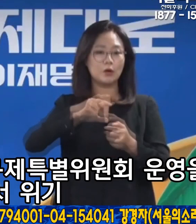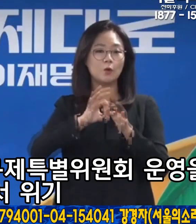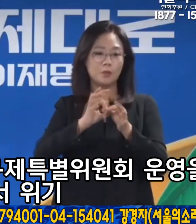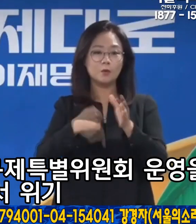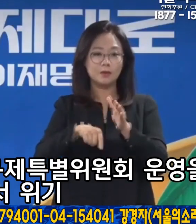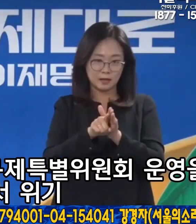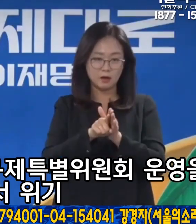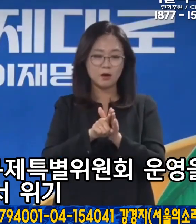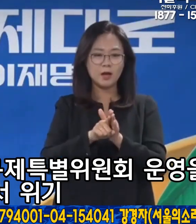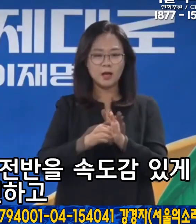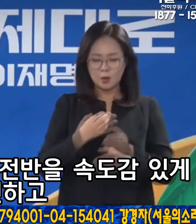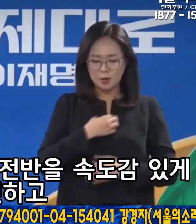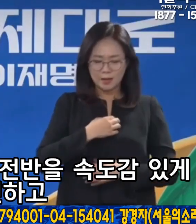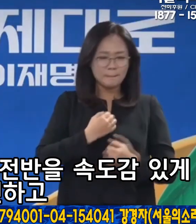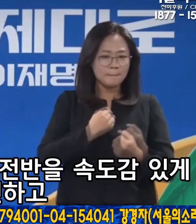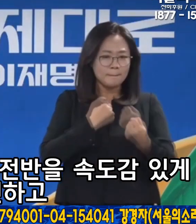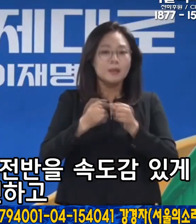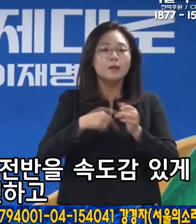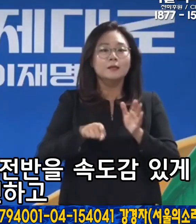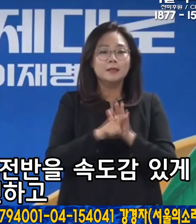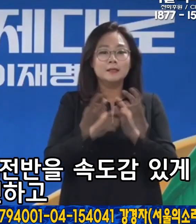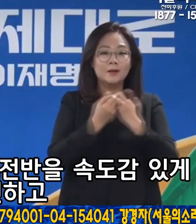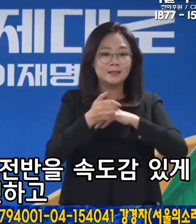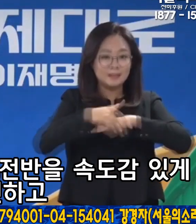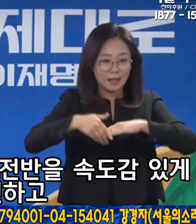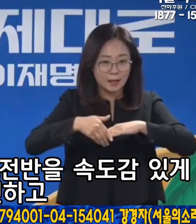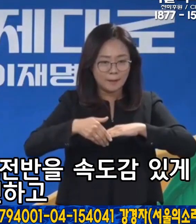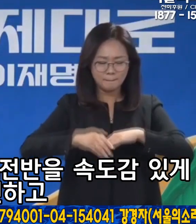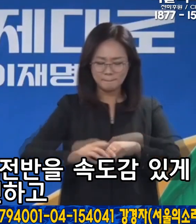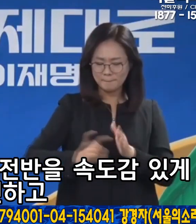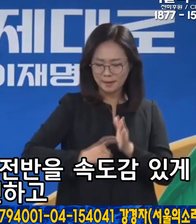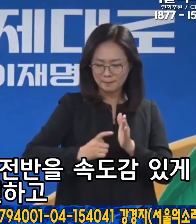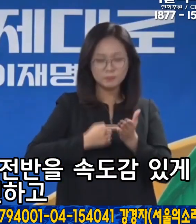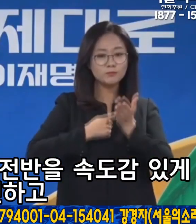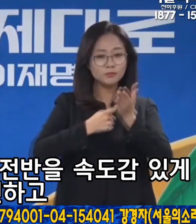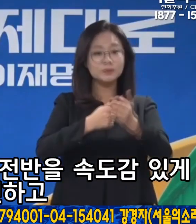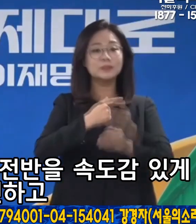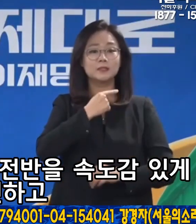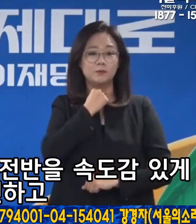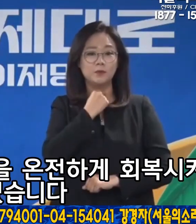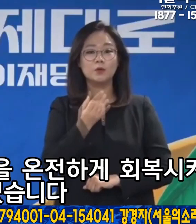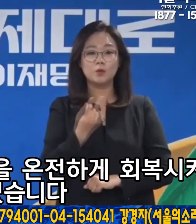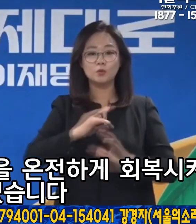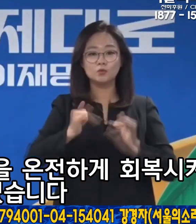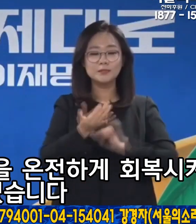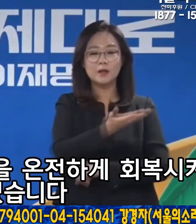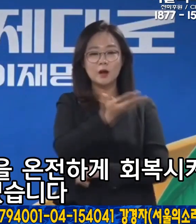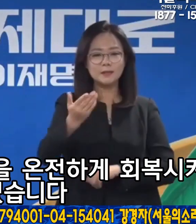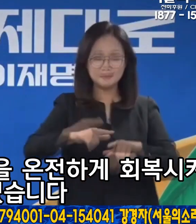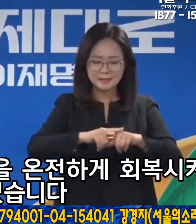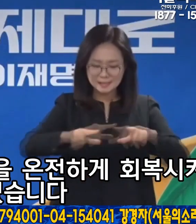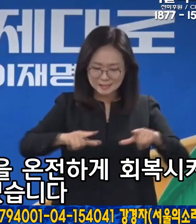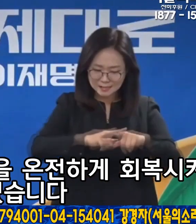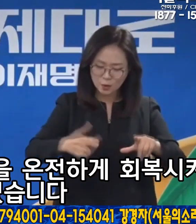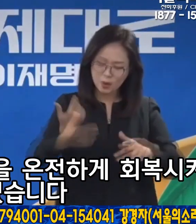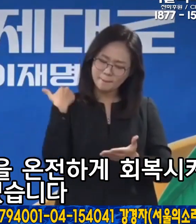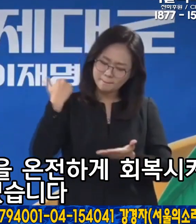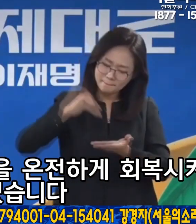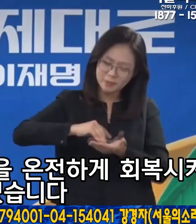통해서 위기 돌파를 위한 정책 전반을 속도감있게 추진하고 국민 여러분의 일상을